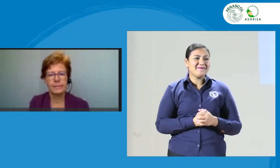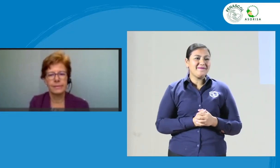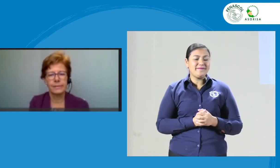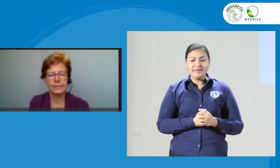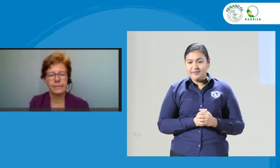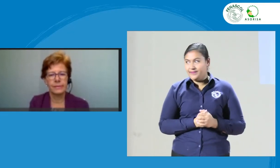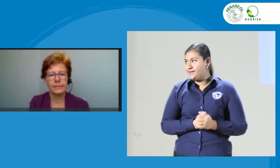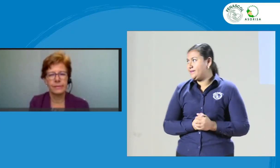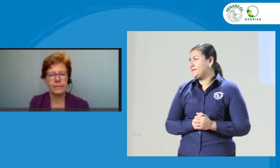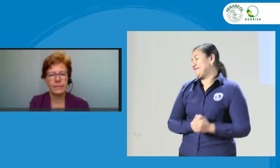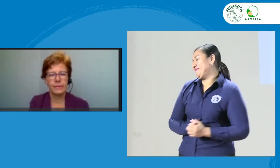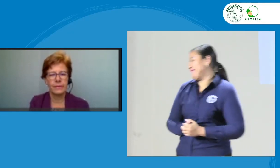Claro.